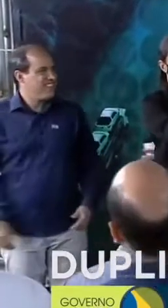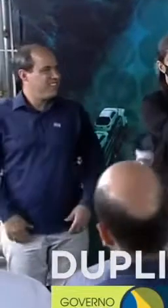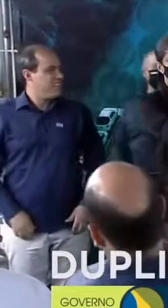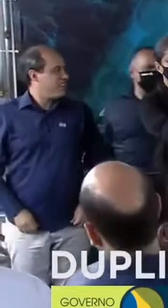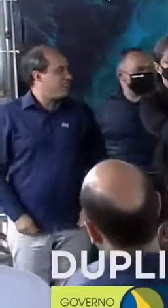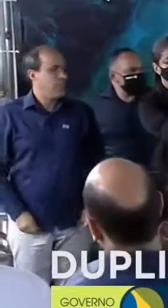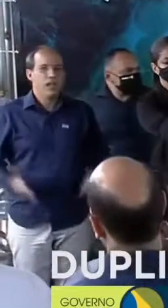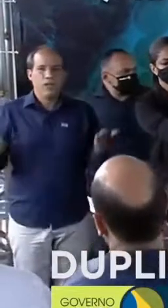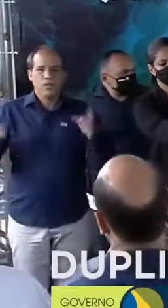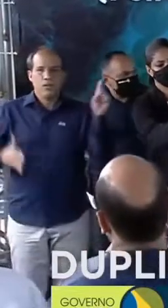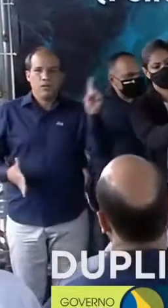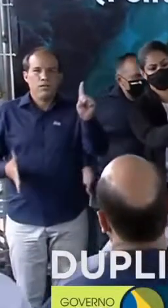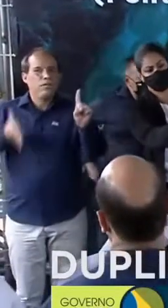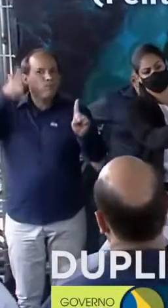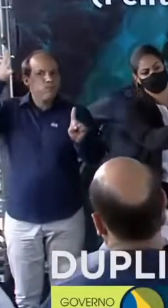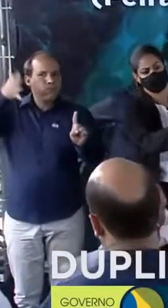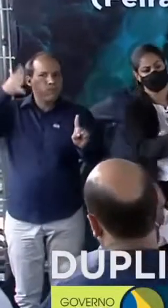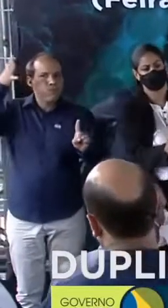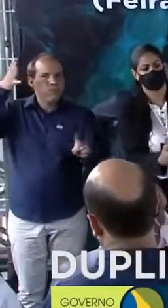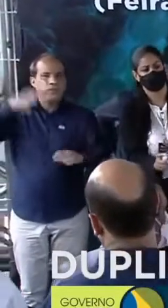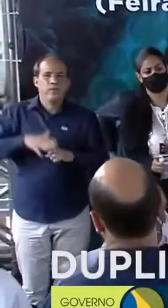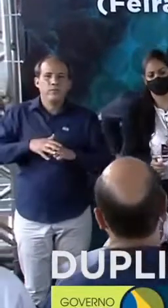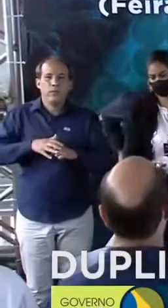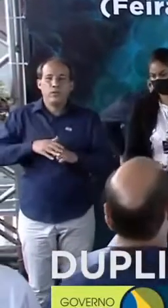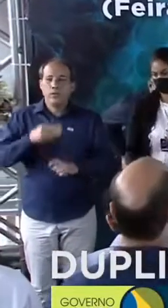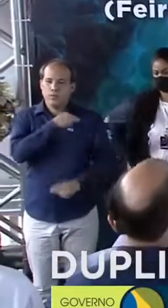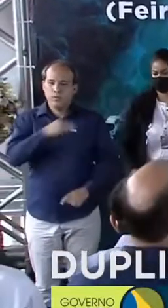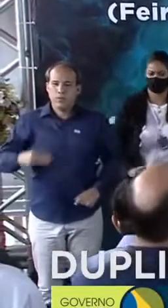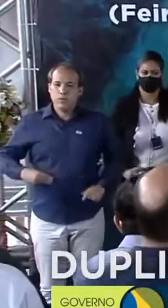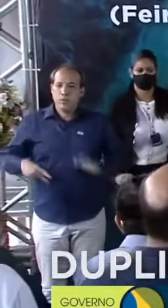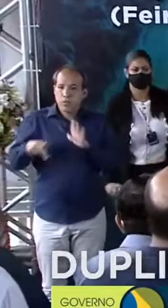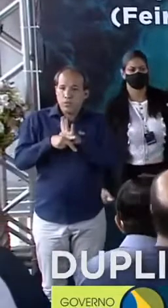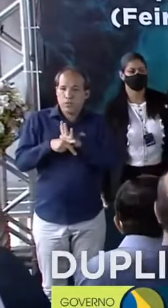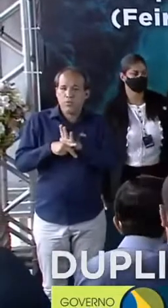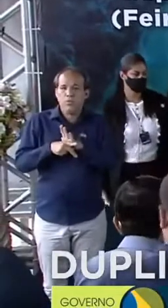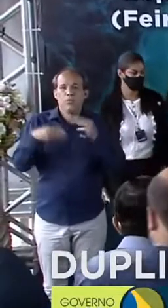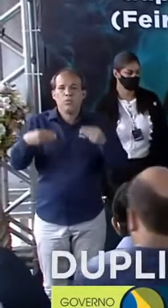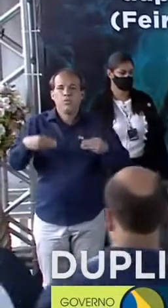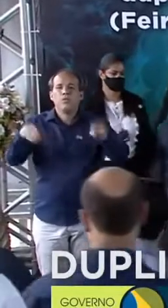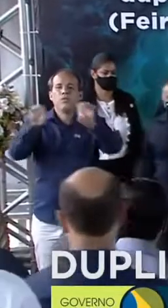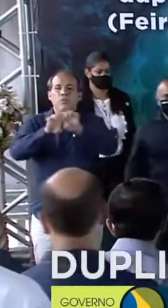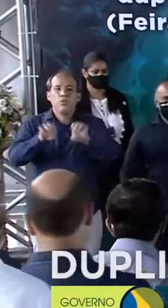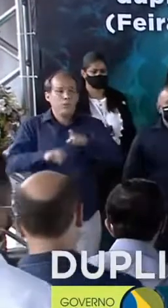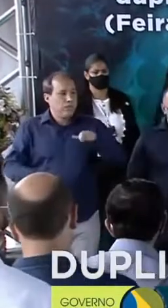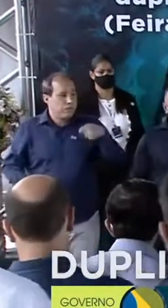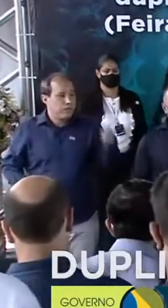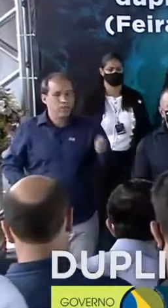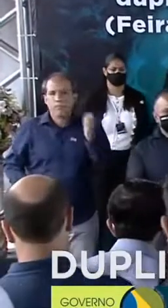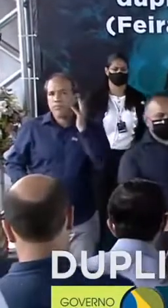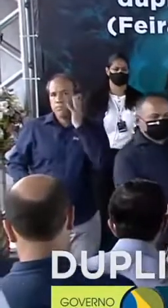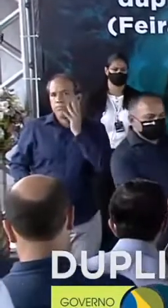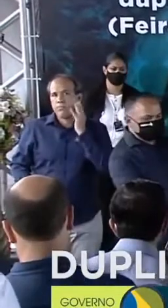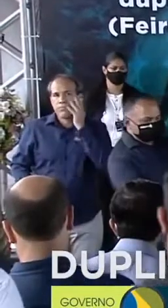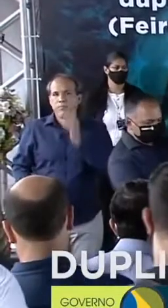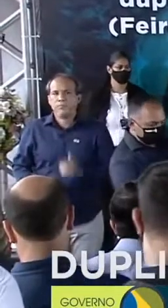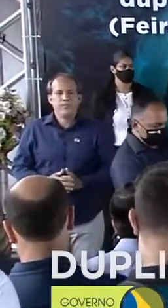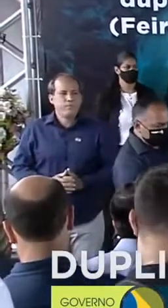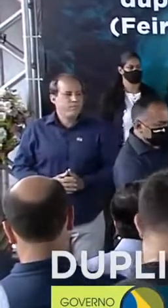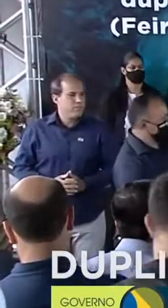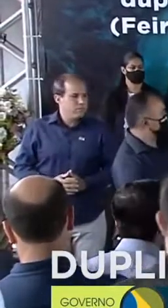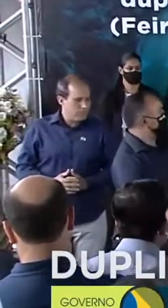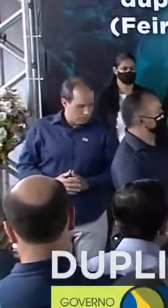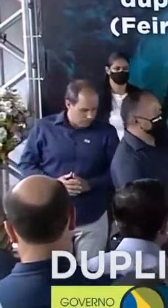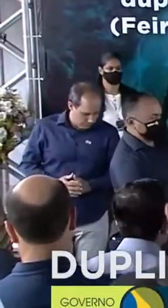Fará uso da palavra o ministro de Estado da Infraestrutura, Tarcísio Freitas.